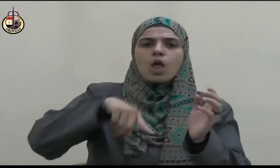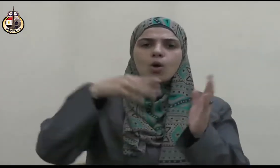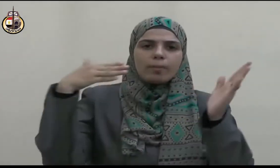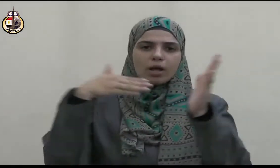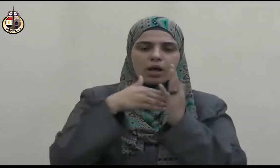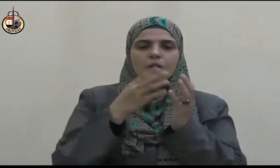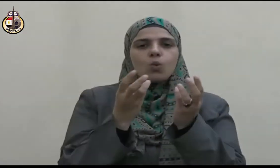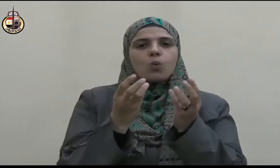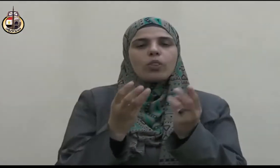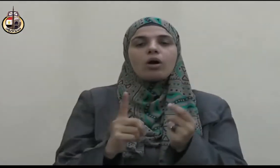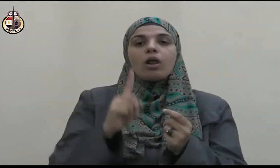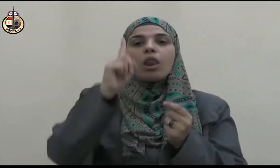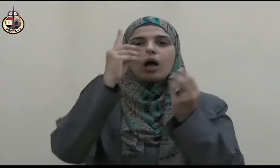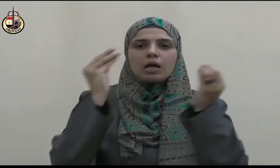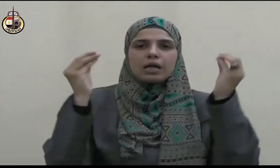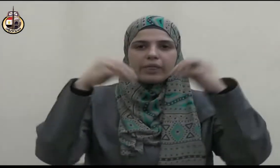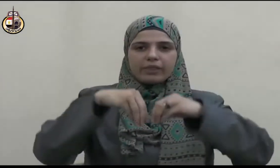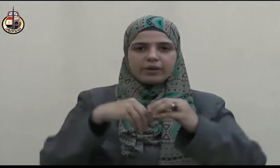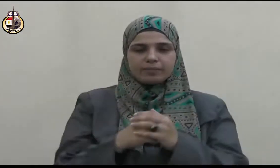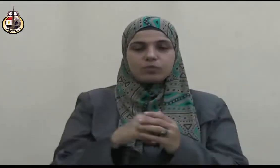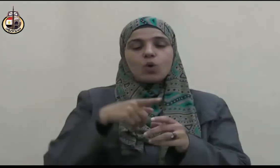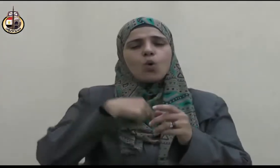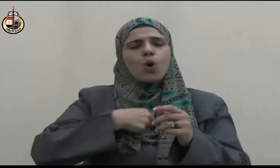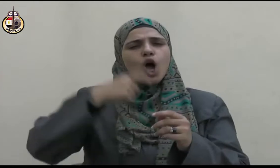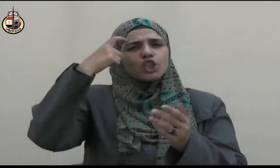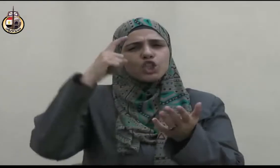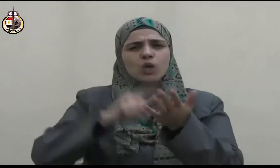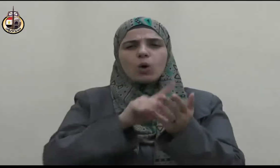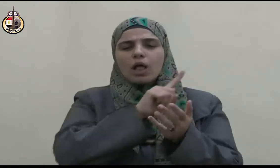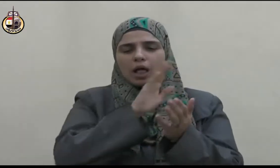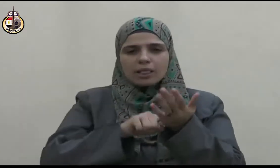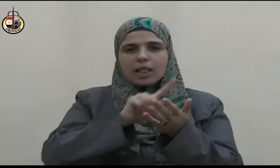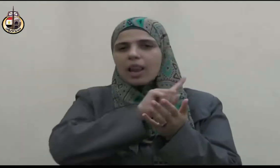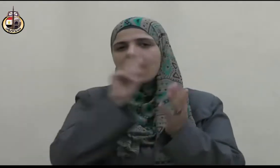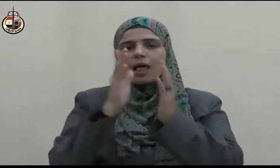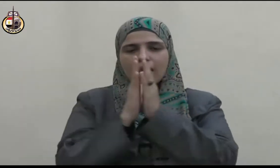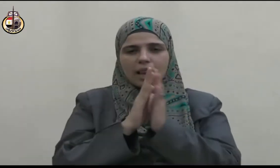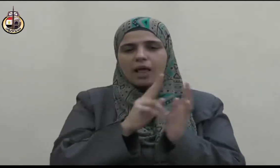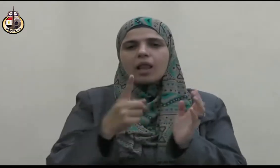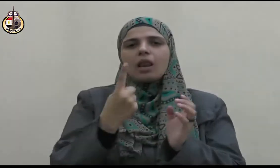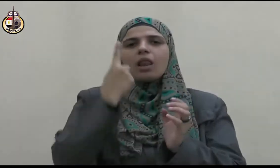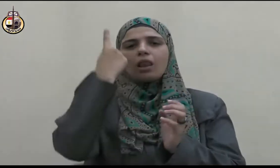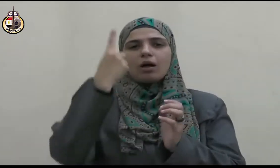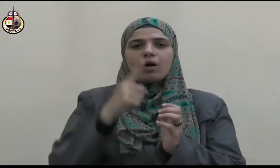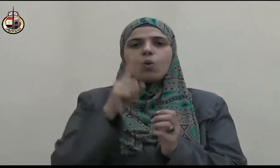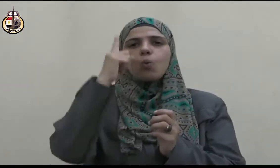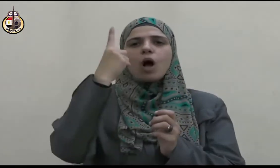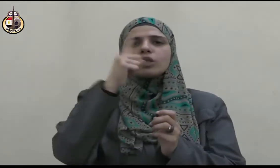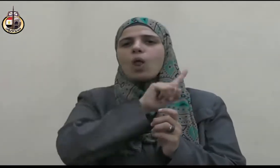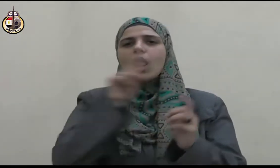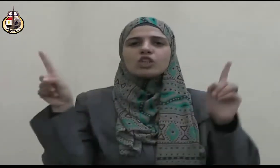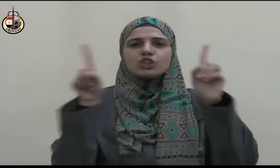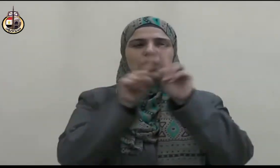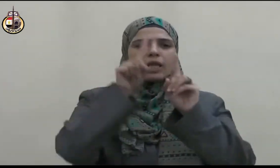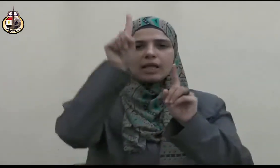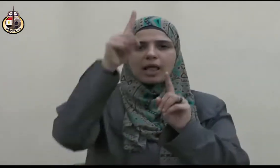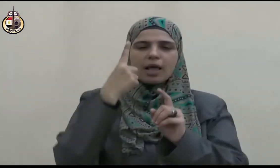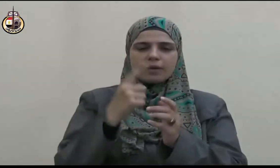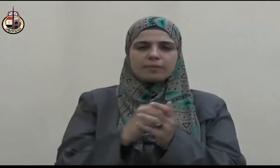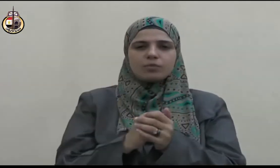وأشهد أن لا إله إلا الله وحده لا شريك له وأشهد أن سيدنا ونبينا محمدا